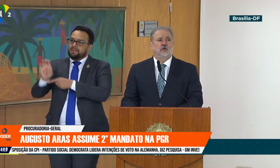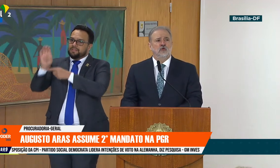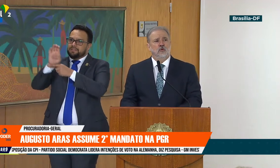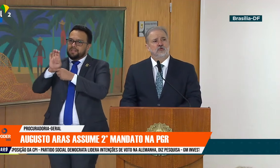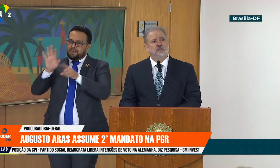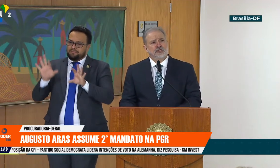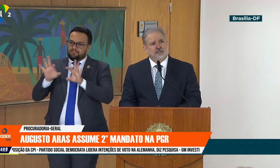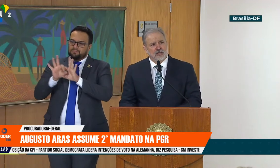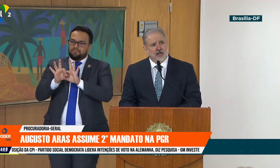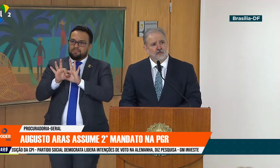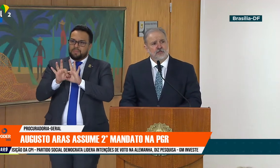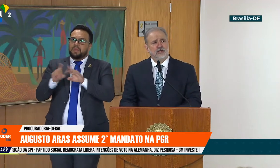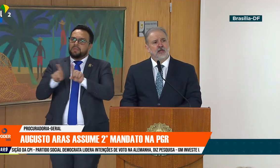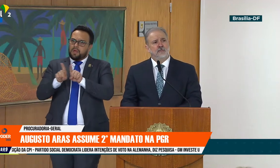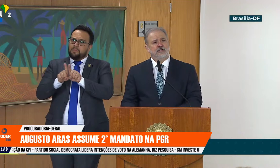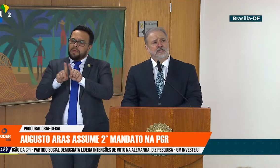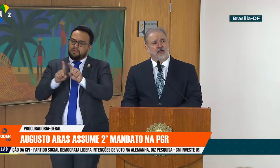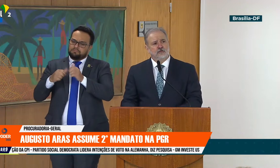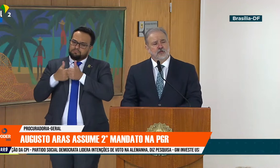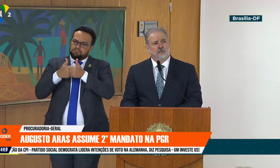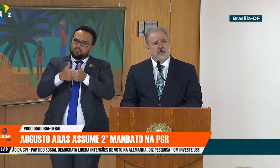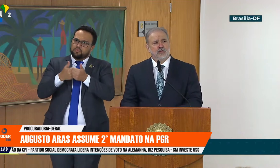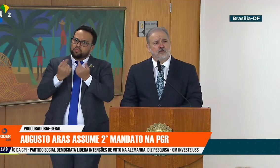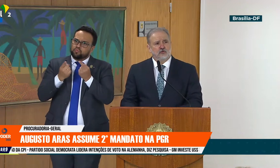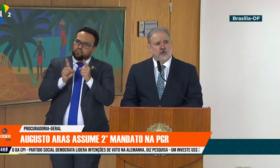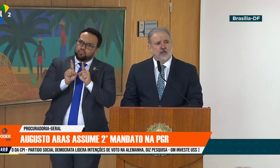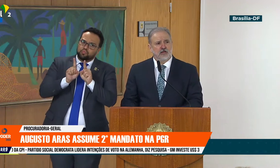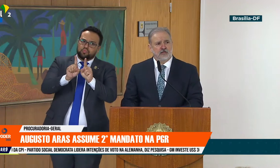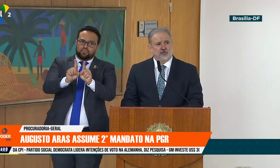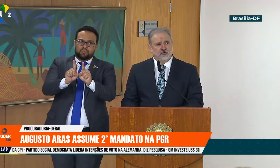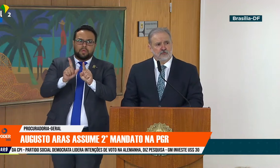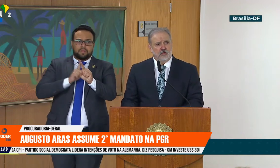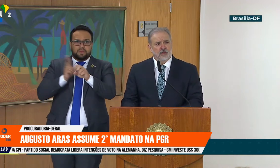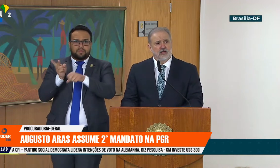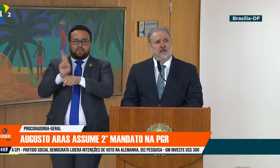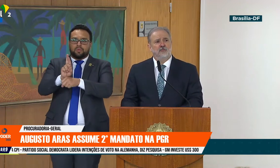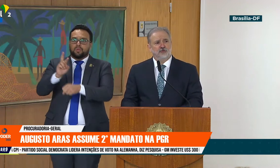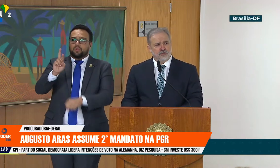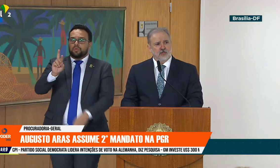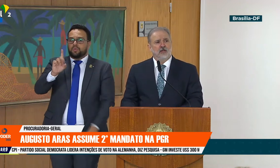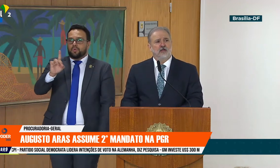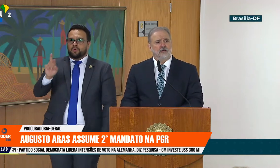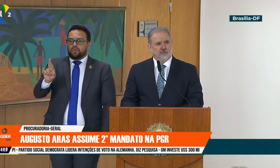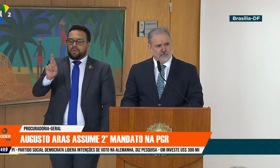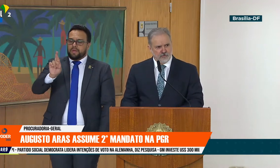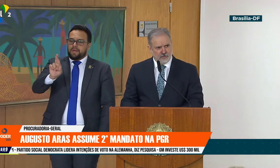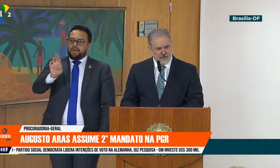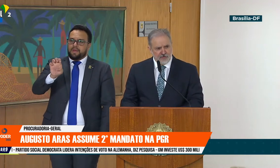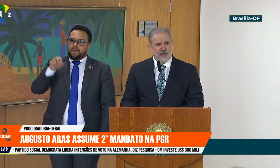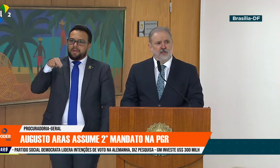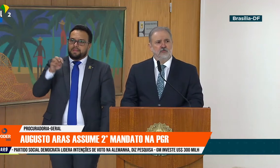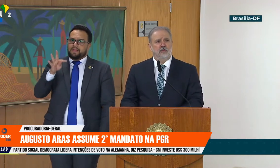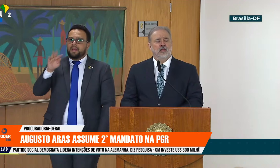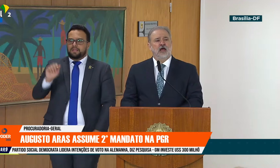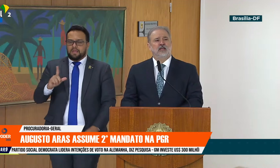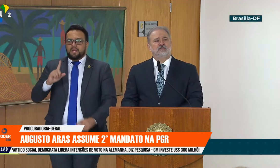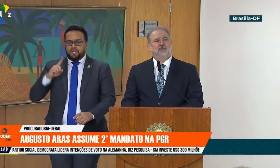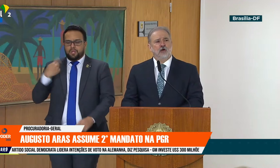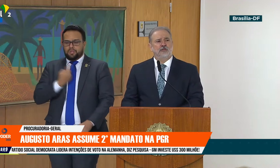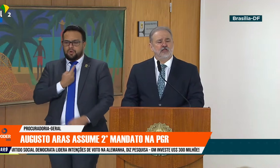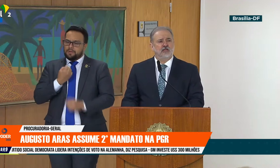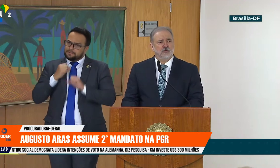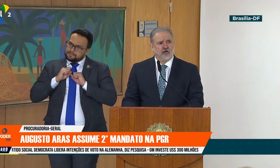juntos com os magistrados aqui representados também pela doutora Renata Gil. Andamos defendendo